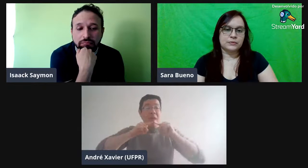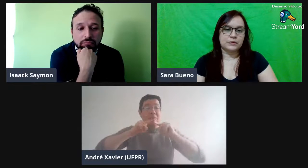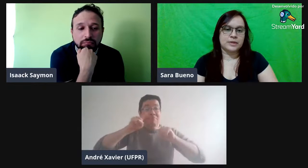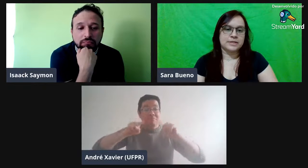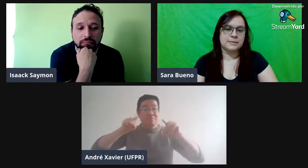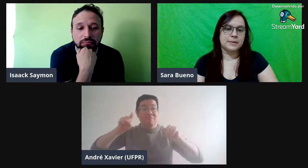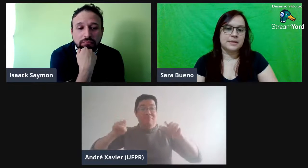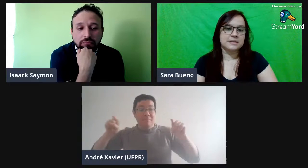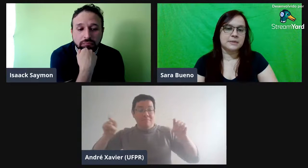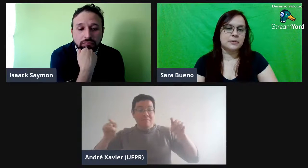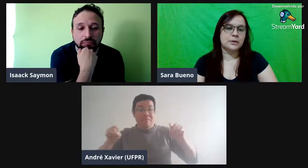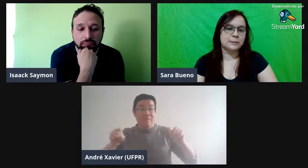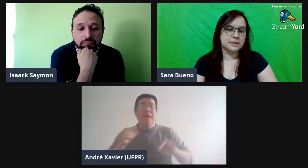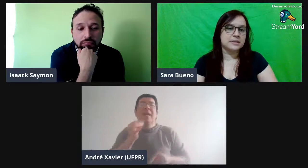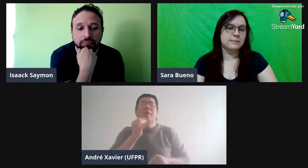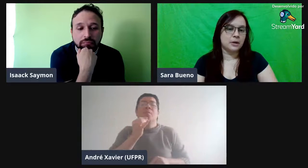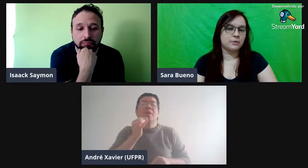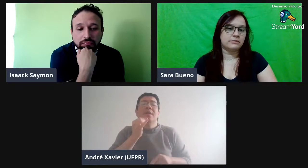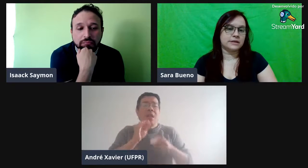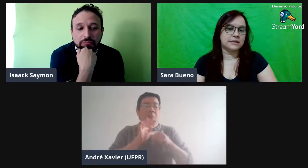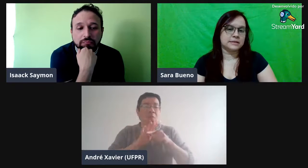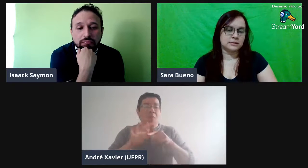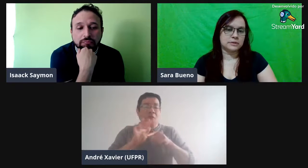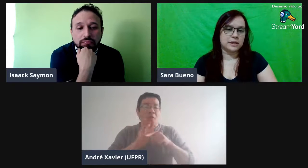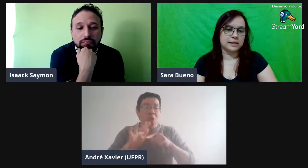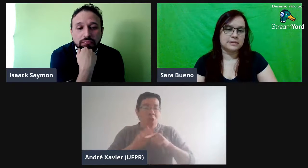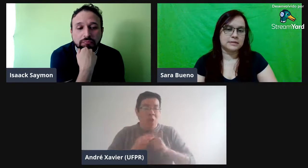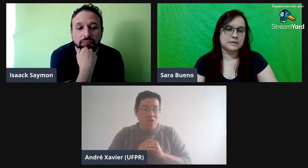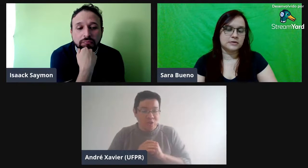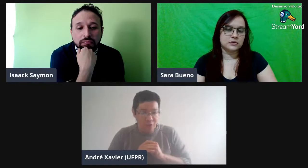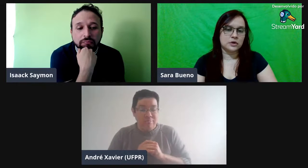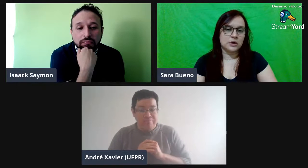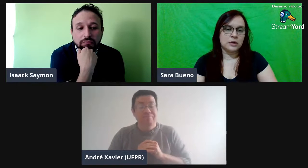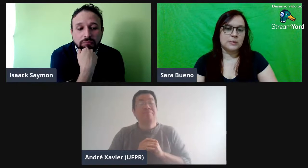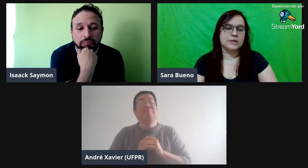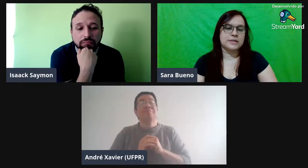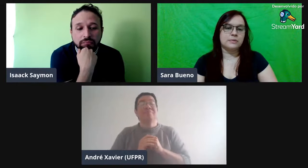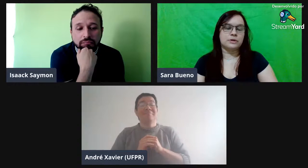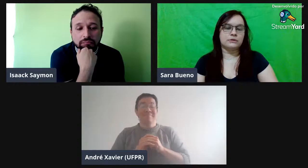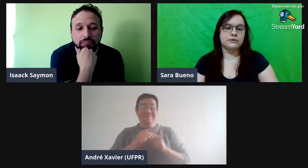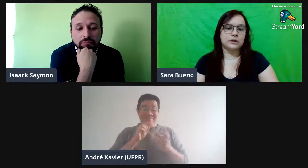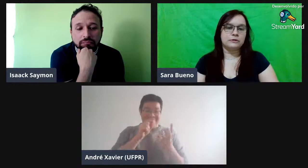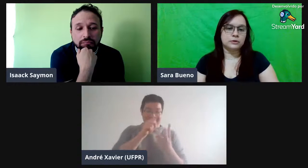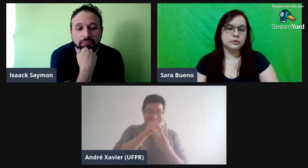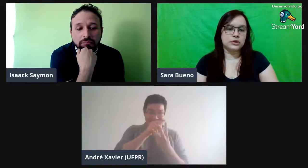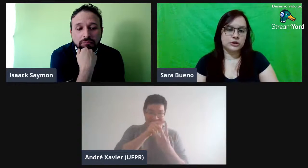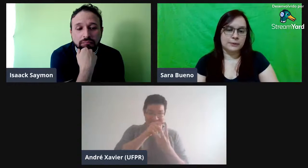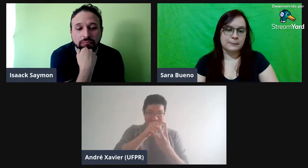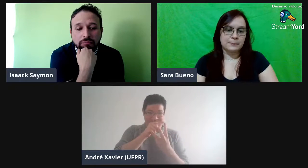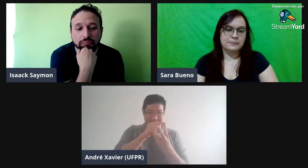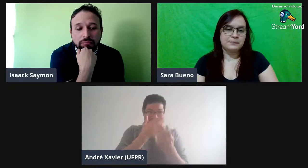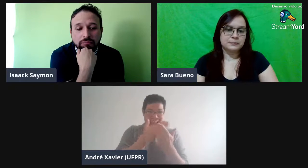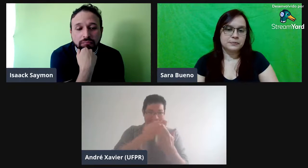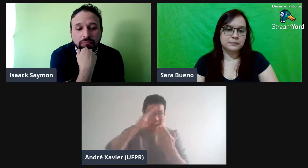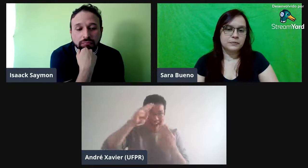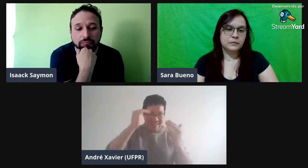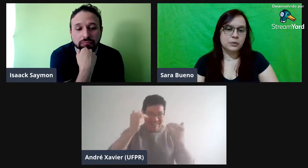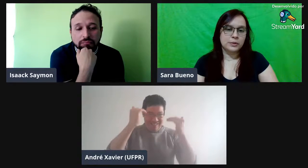Não é sempre a mesma, não. Ele percebeu uma variação, né, nesses vídeos. Por exemplo, na fonologia. O